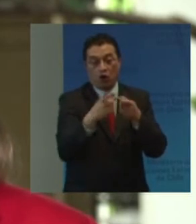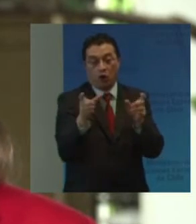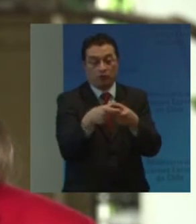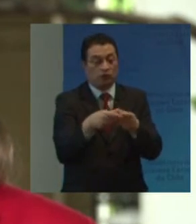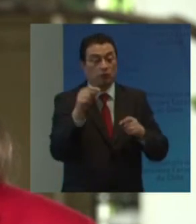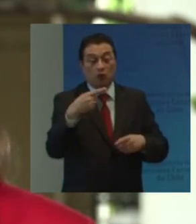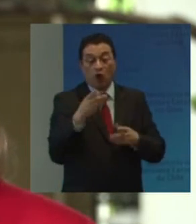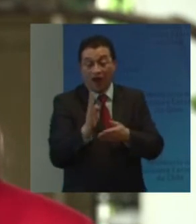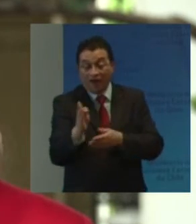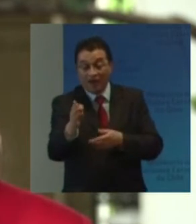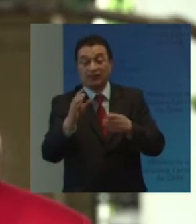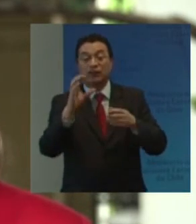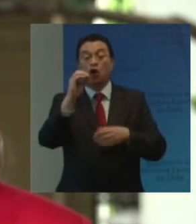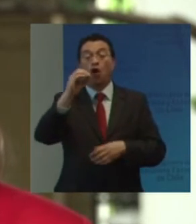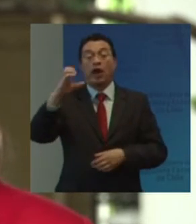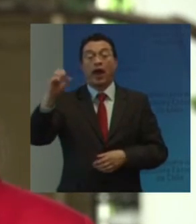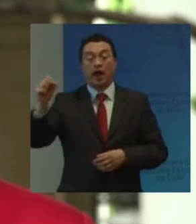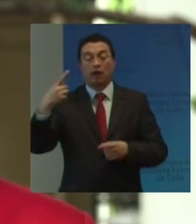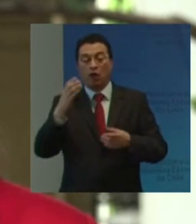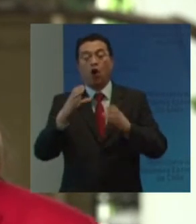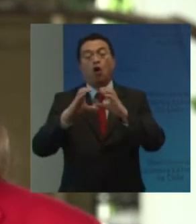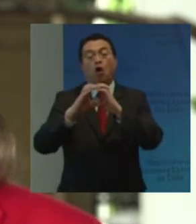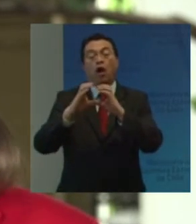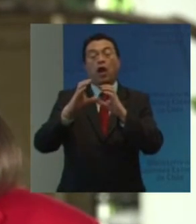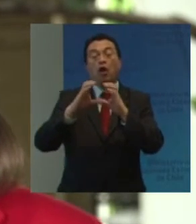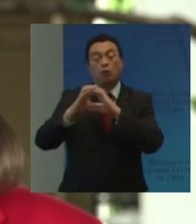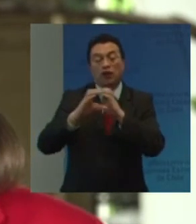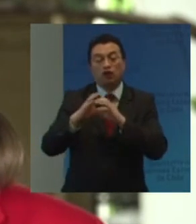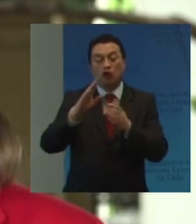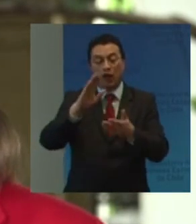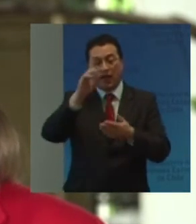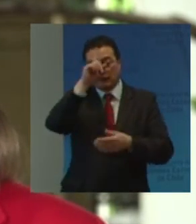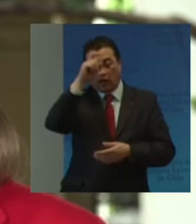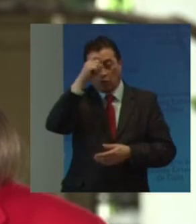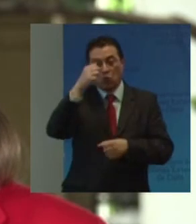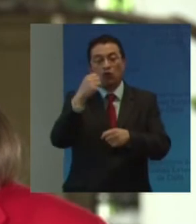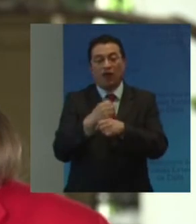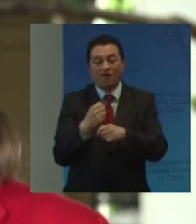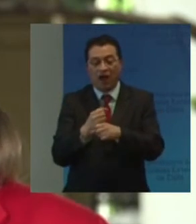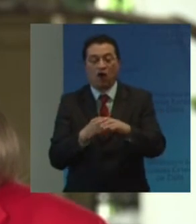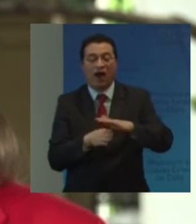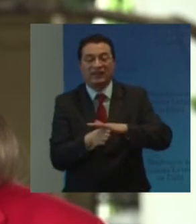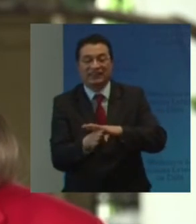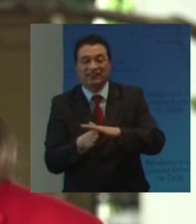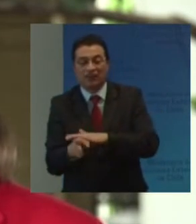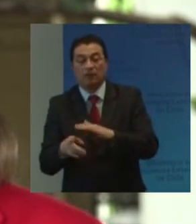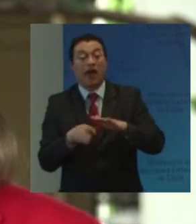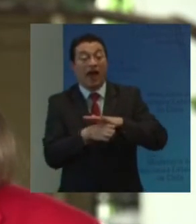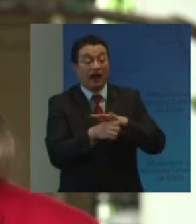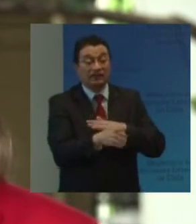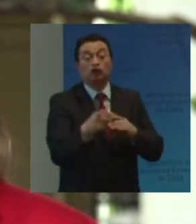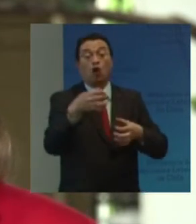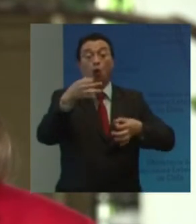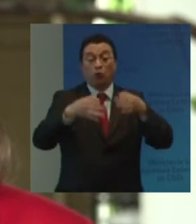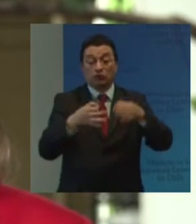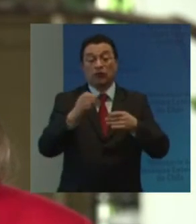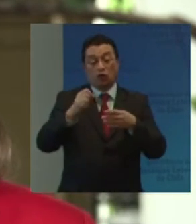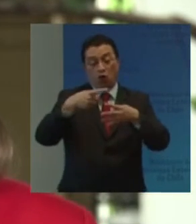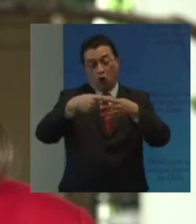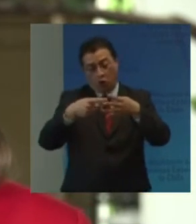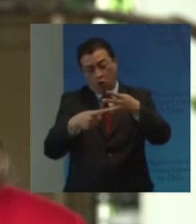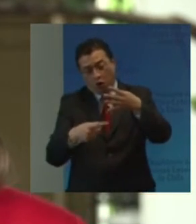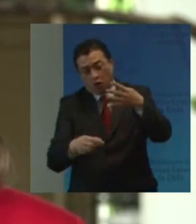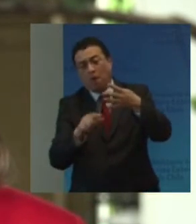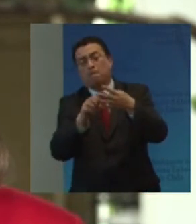Miembro De la OEA En temas Como educación Salud Trabajo Accesibilidad Acceso a la justicia Entre muchos otros